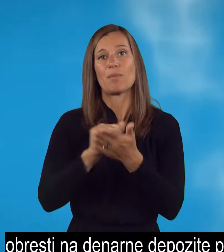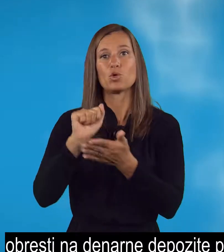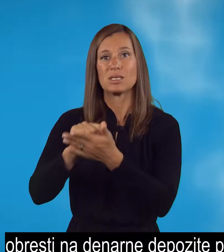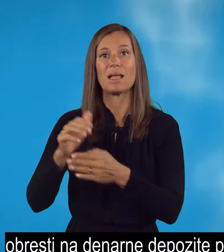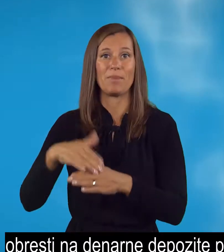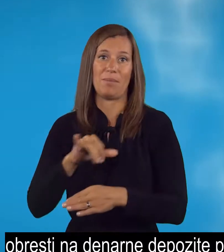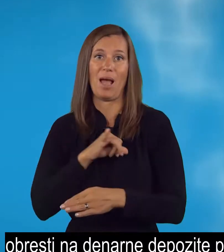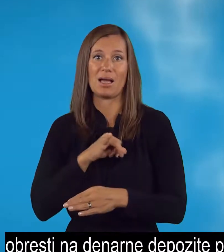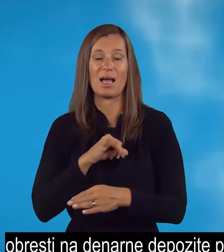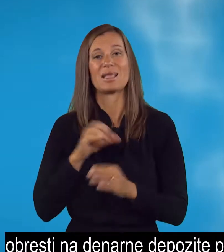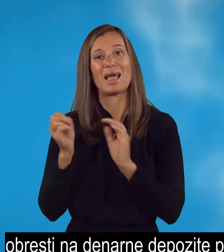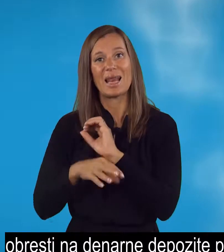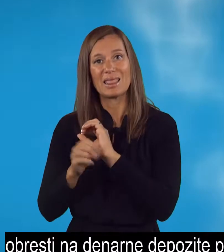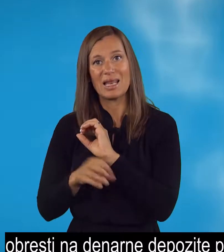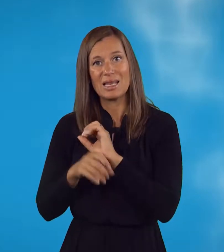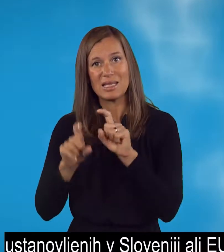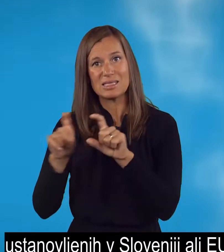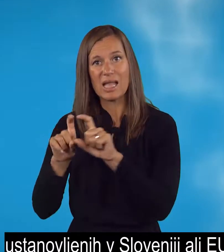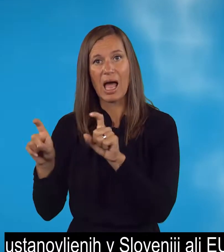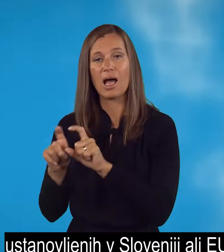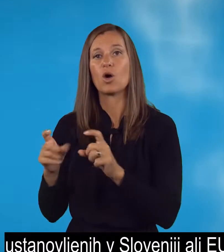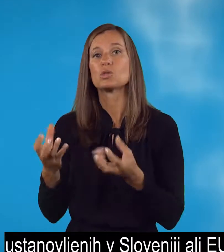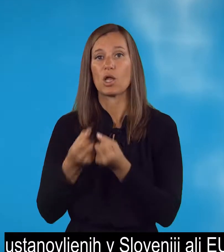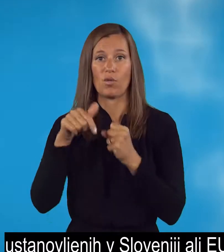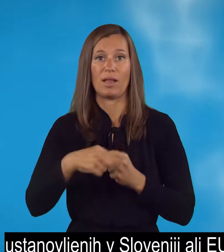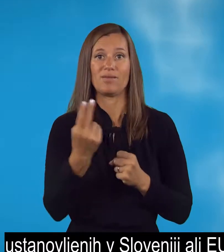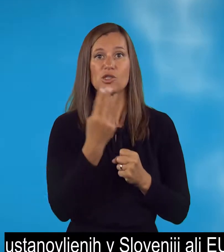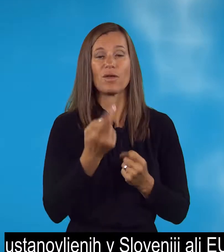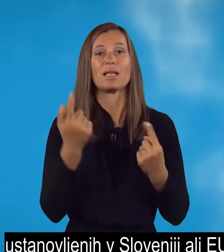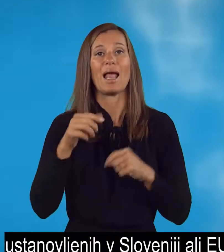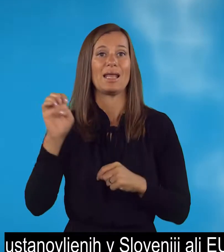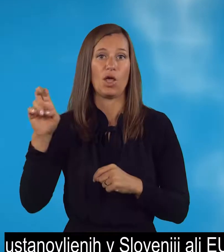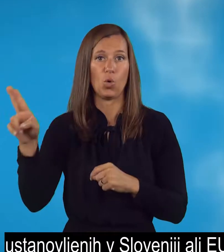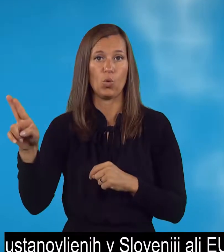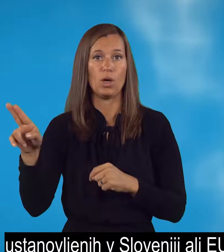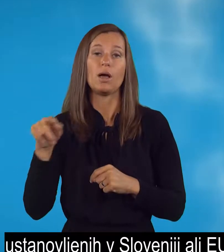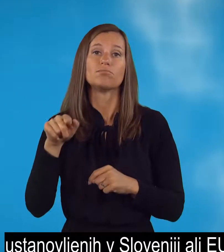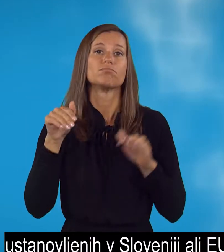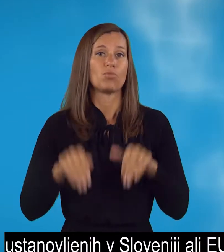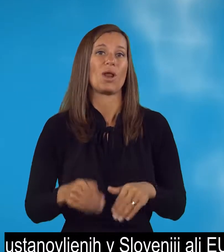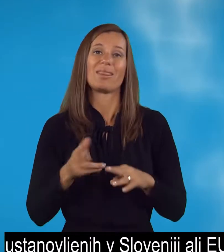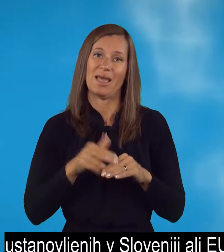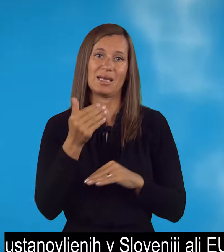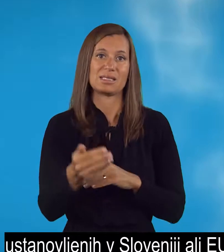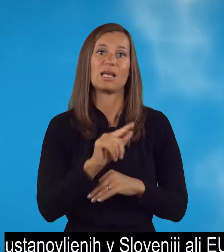bankah in hranilnicah ustanovljenih v Sloveniji ali EU, mora najpozneje do 28.